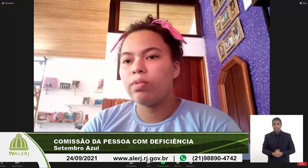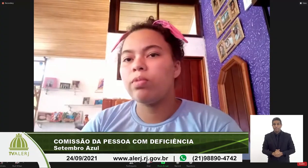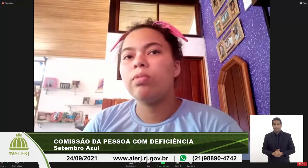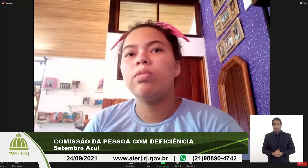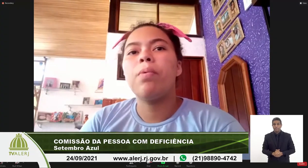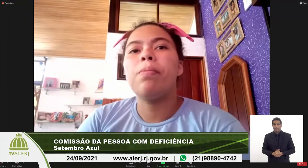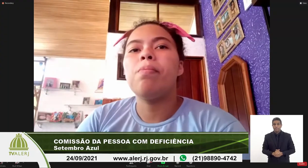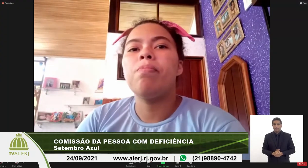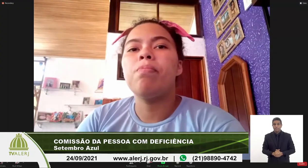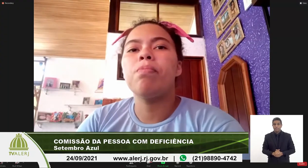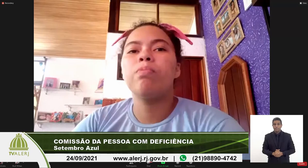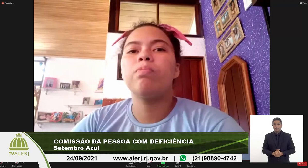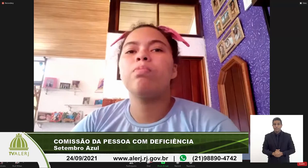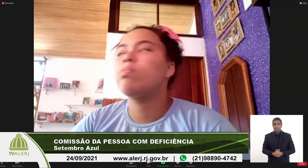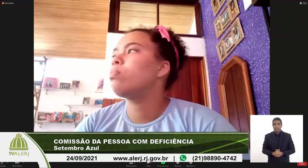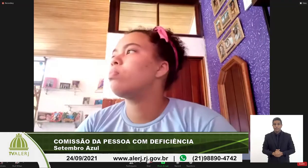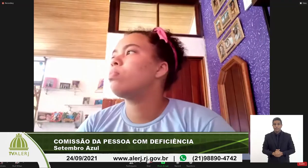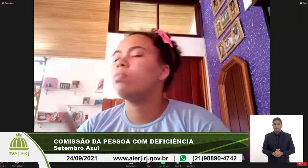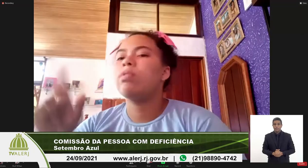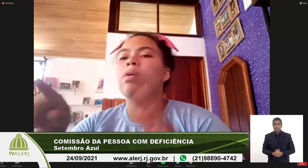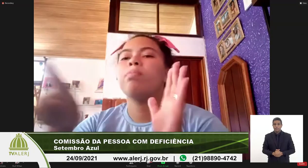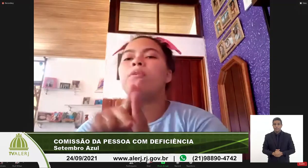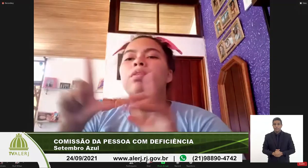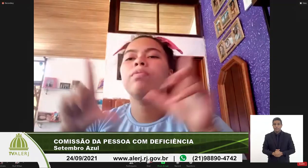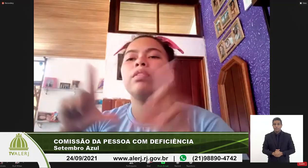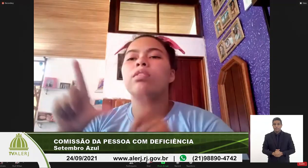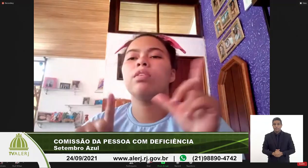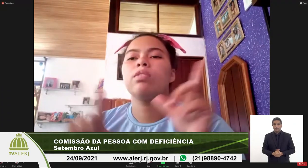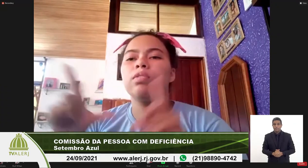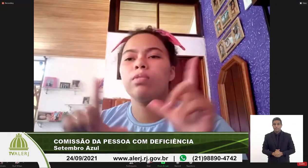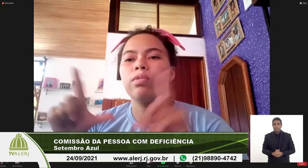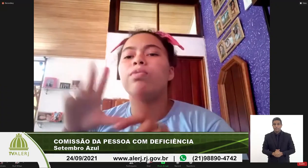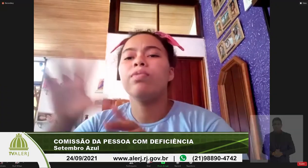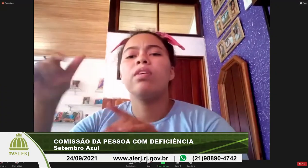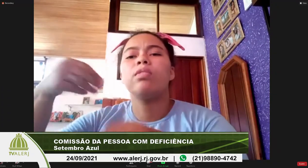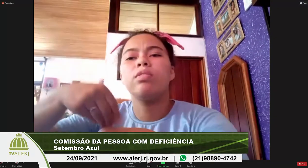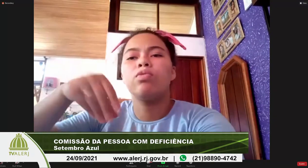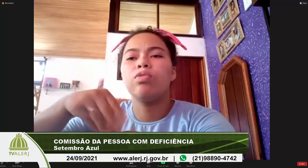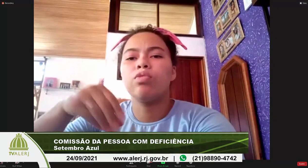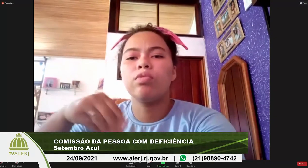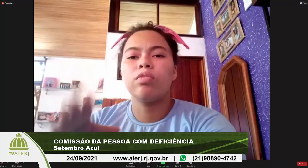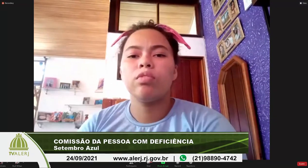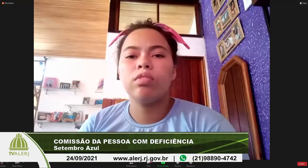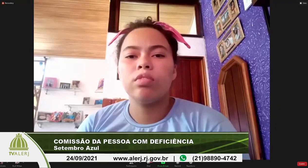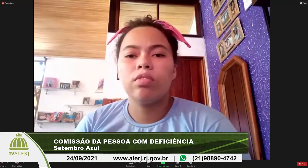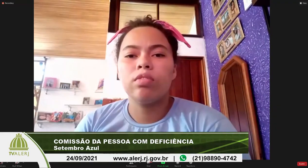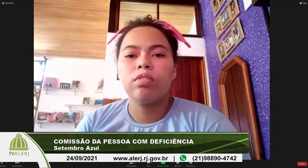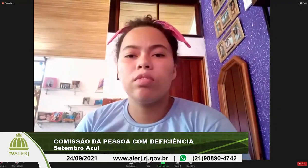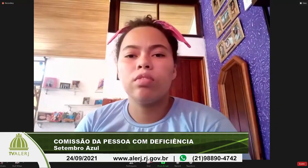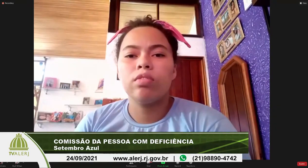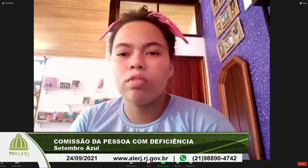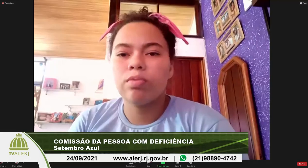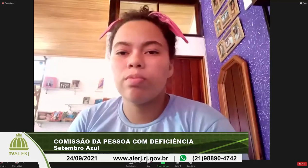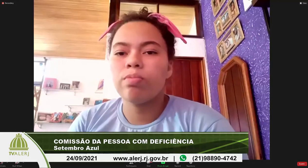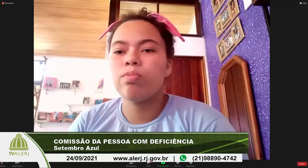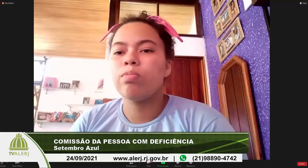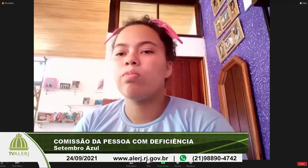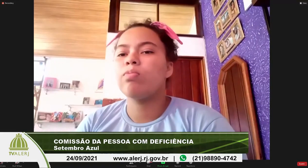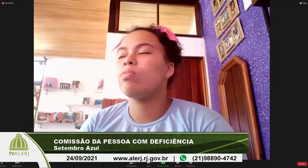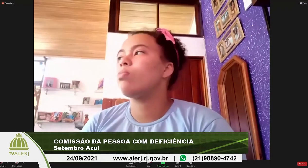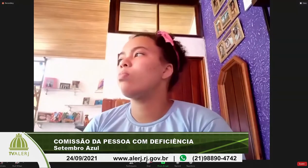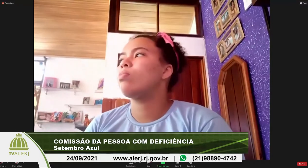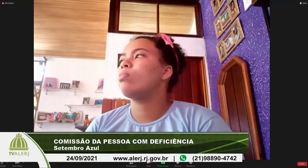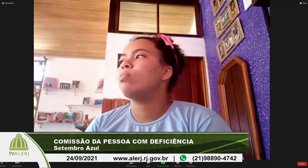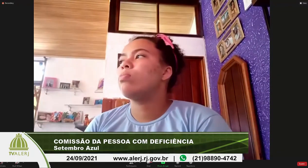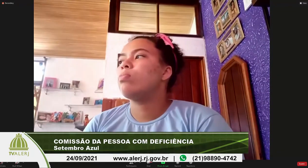surda ela encaminhou esse vídeo como o trabalho dela realizado como âncora na TV Ines